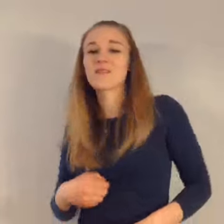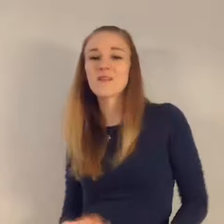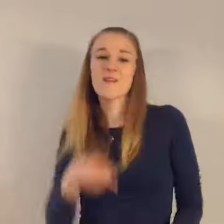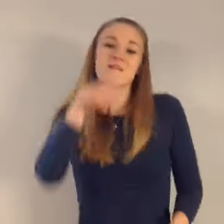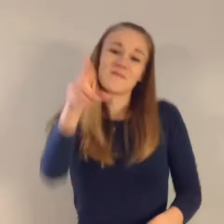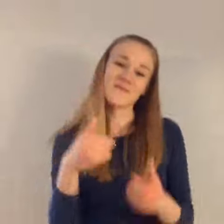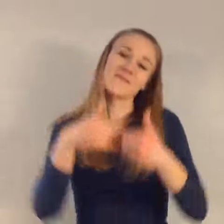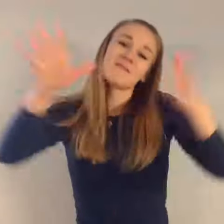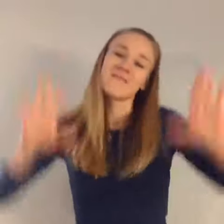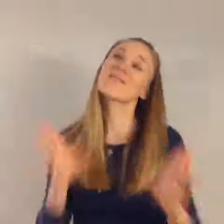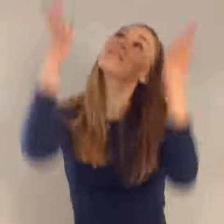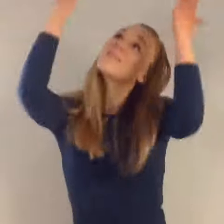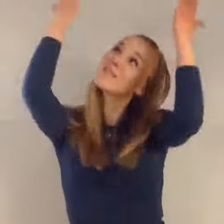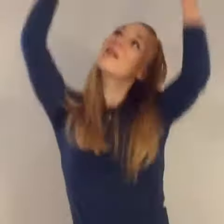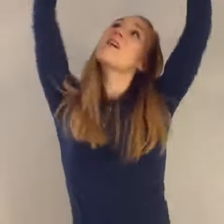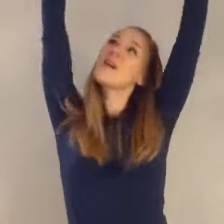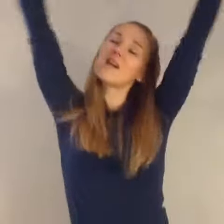Kyllä elässä on.